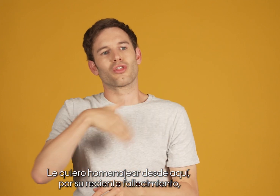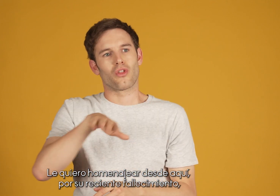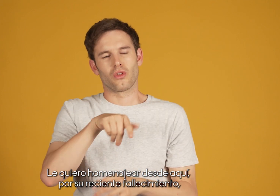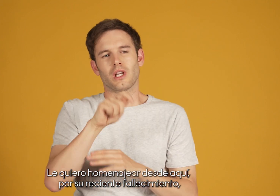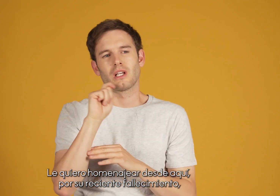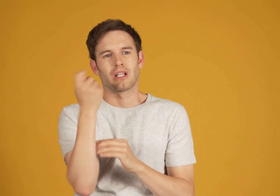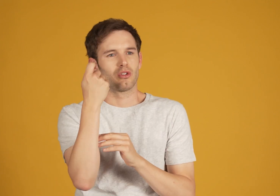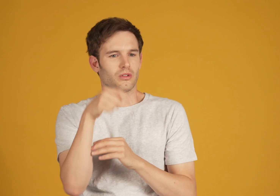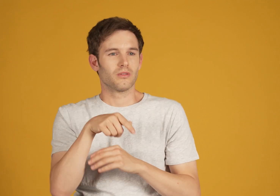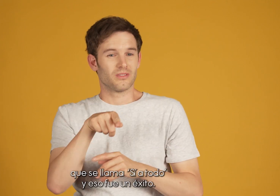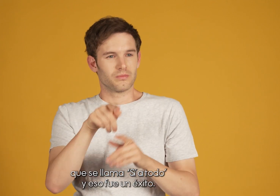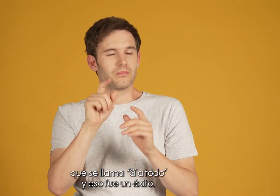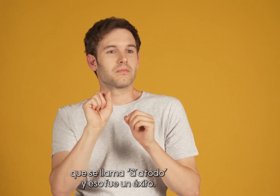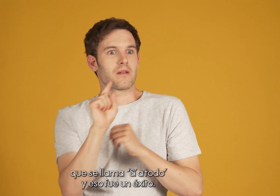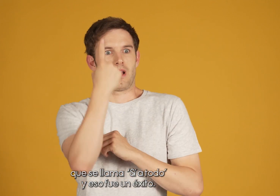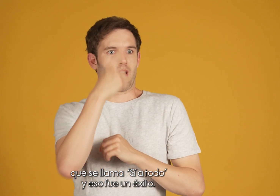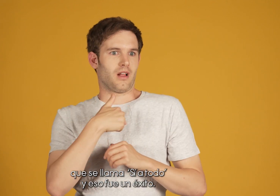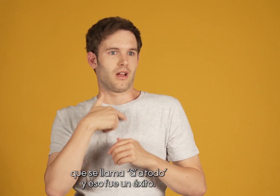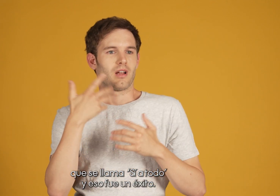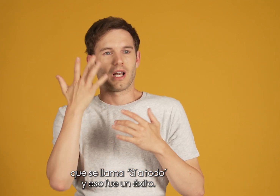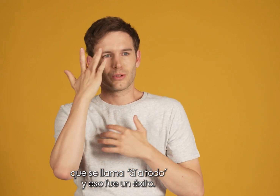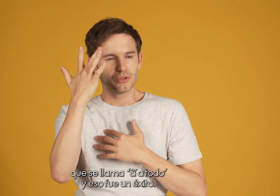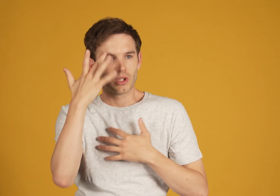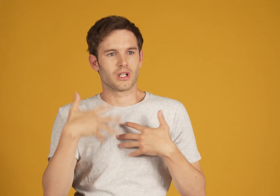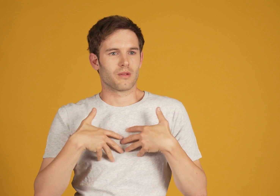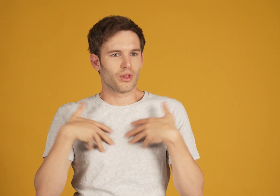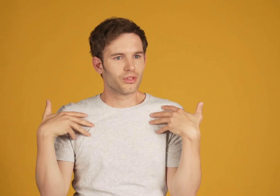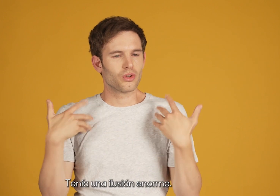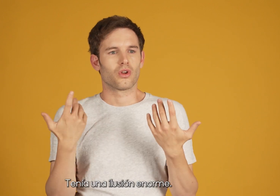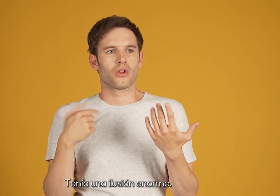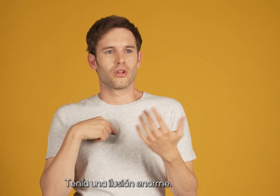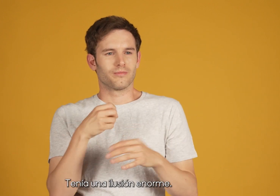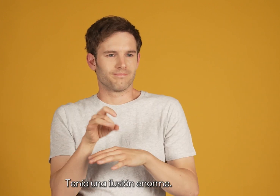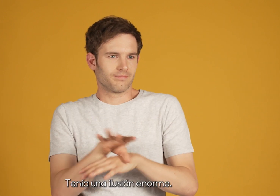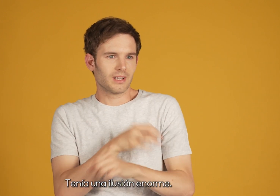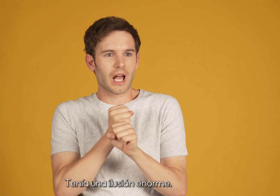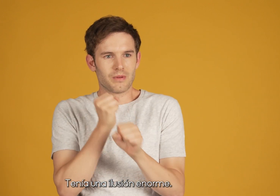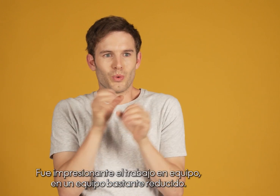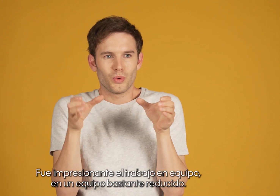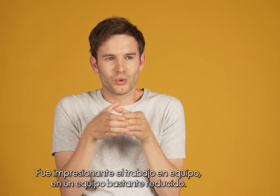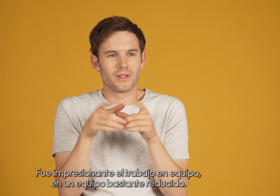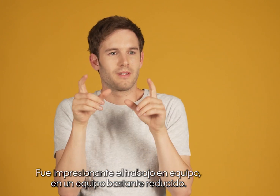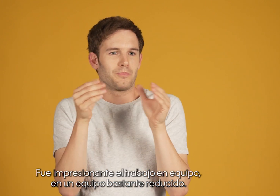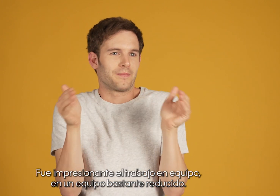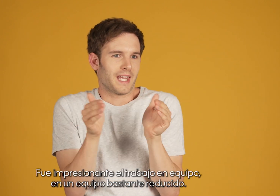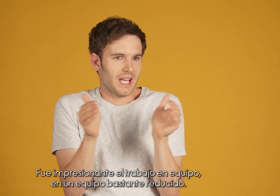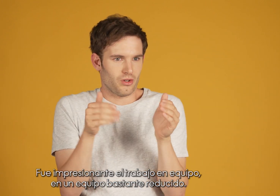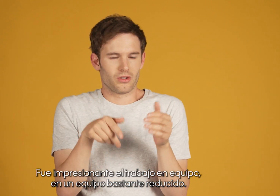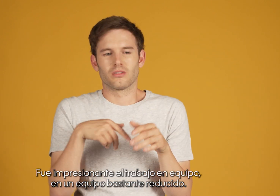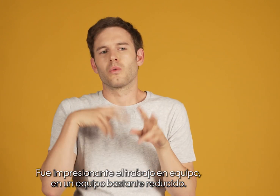fallecimiento. Un se llama Sí a todo y ese fue un éxito. Tenía una ilusión enorme. Fue impresionante el trabajo en equipo, en un